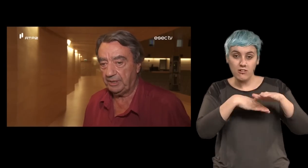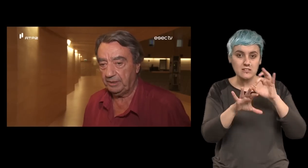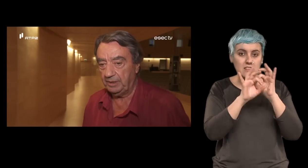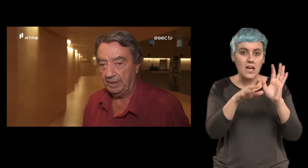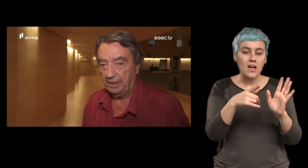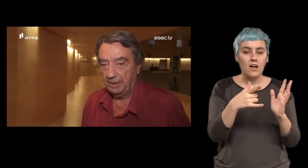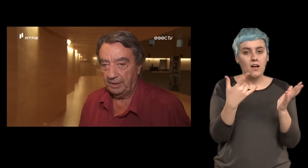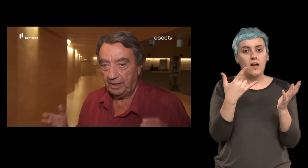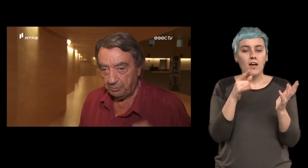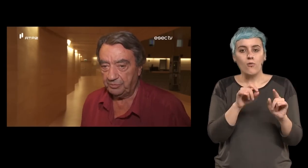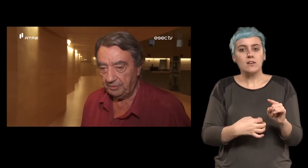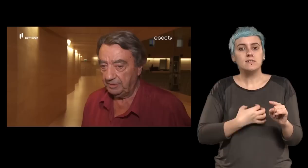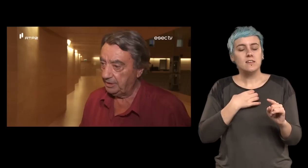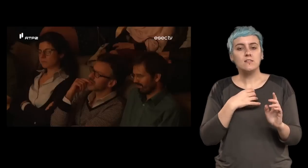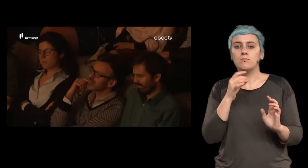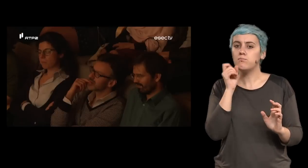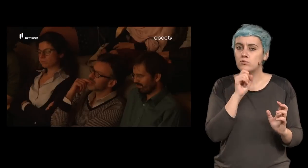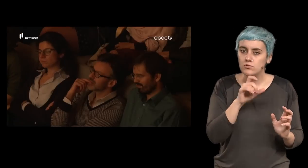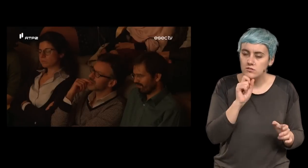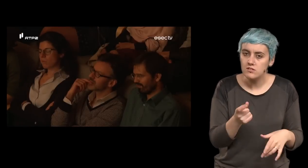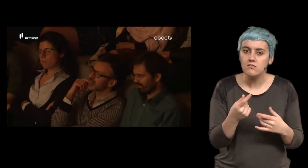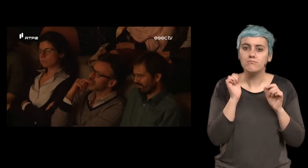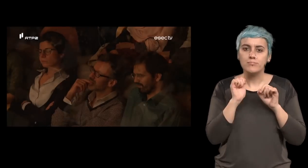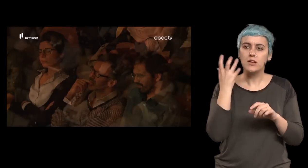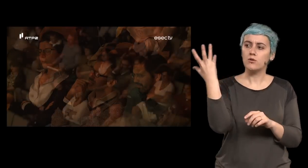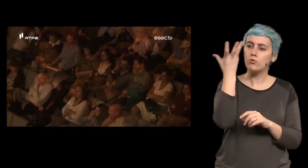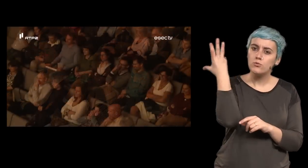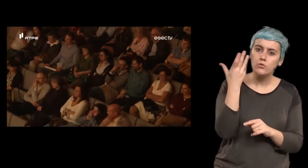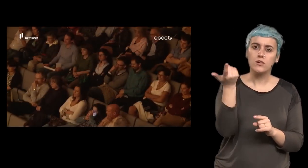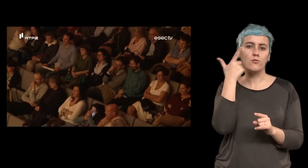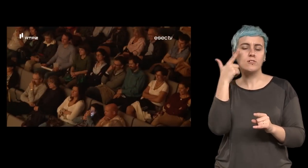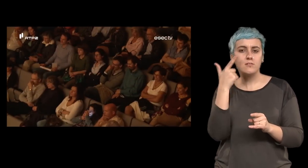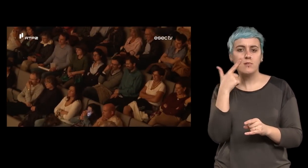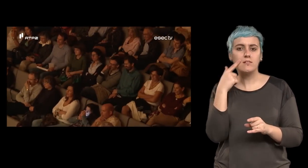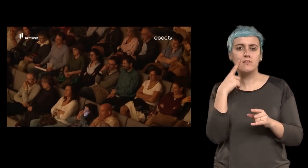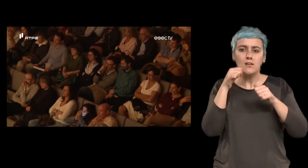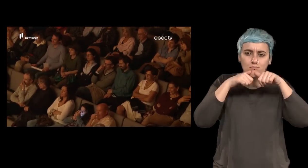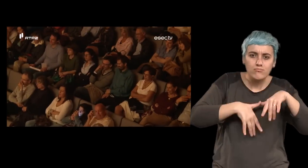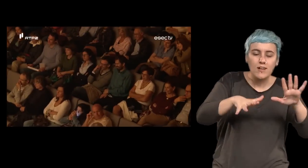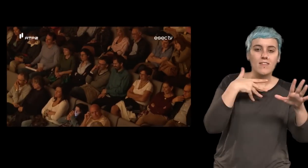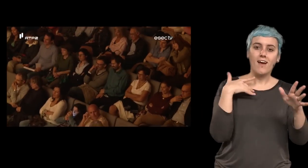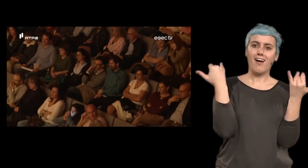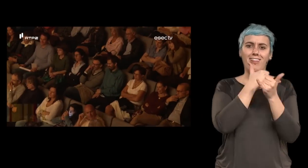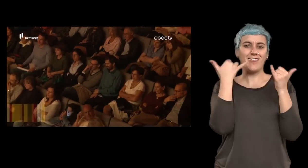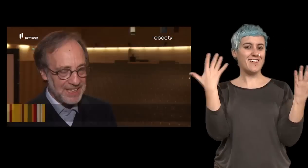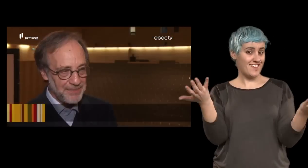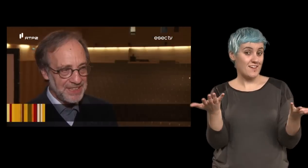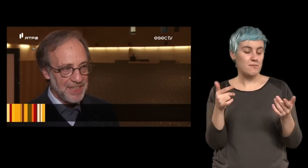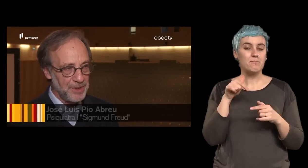que é possível criar a questão da cultura e do conhecimento com alegria com um jogo alegre esta peça tem uma